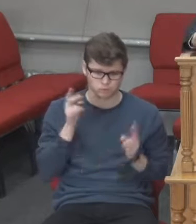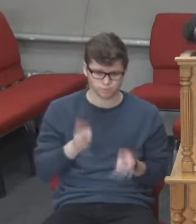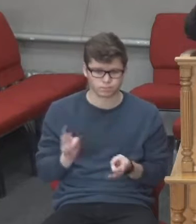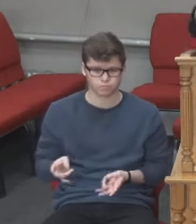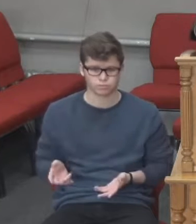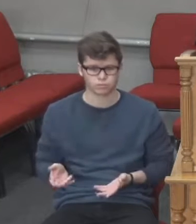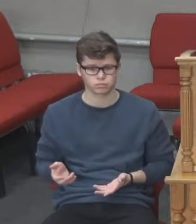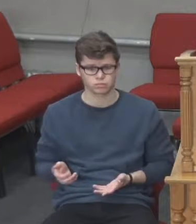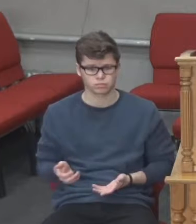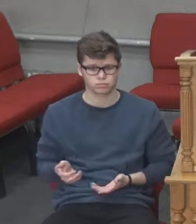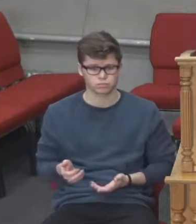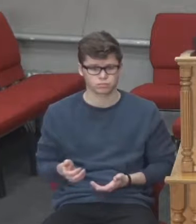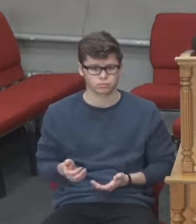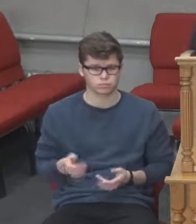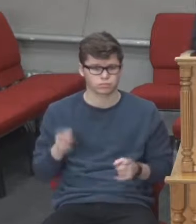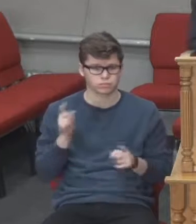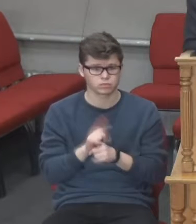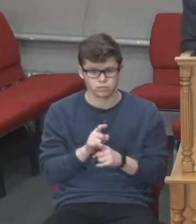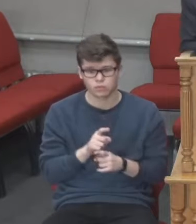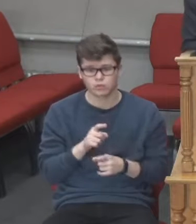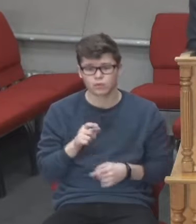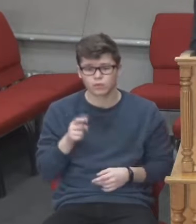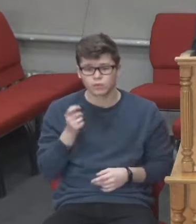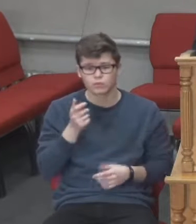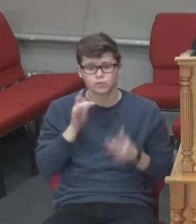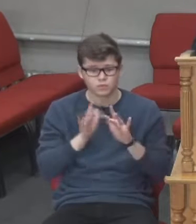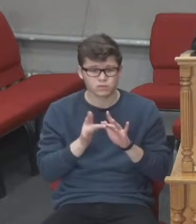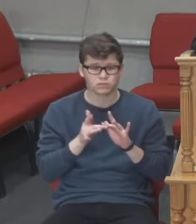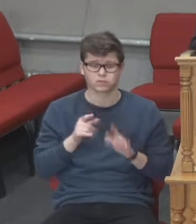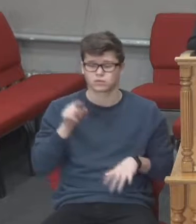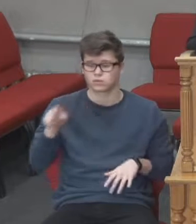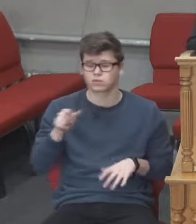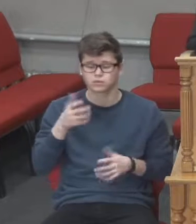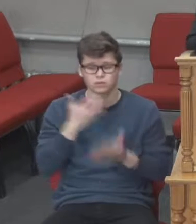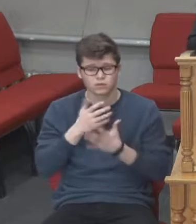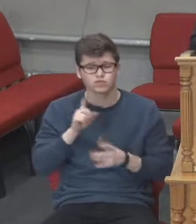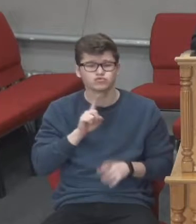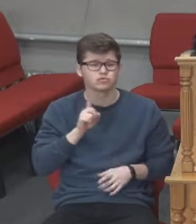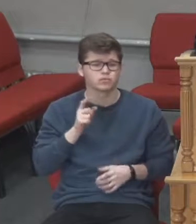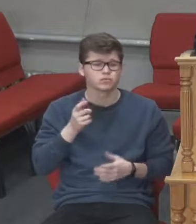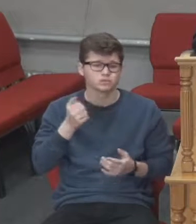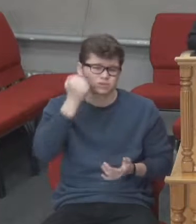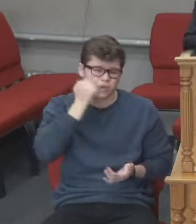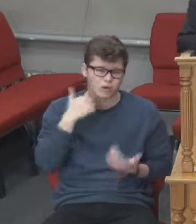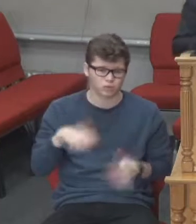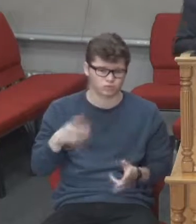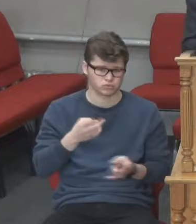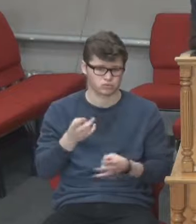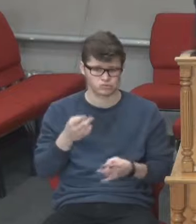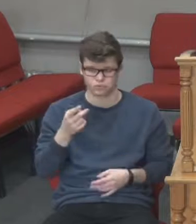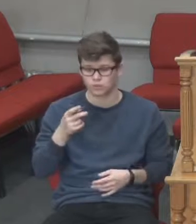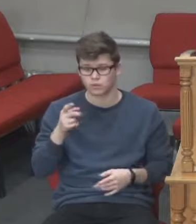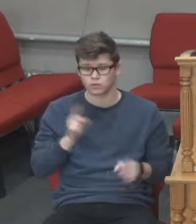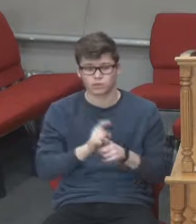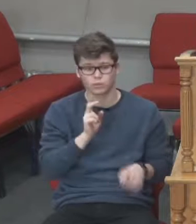Неперевірені, застарівші потреби. І особливо чомусь жінки, в них серце болить за весь світ. І